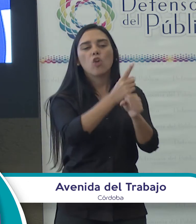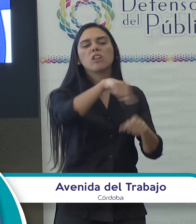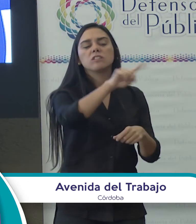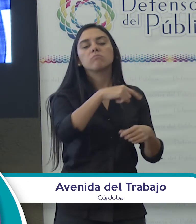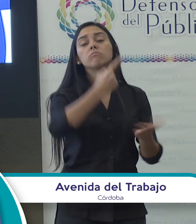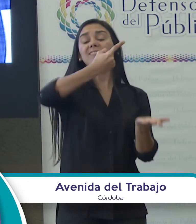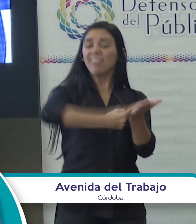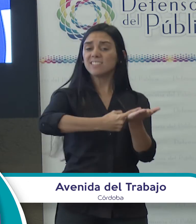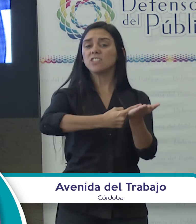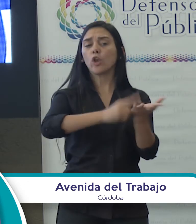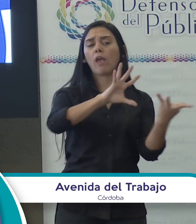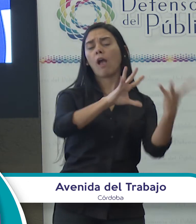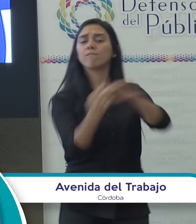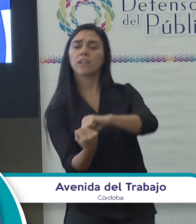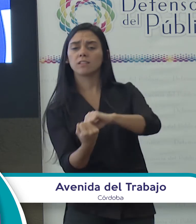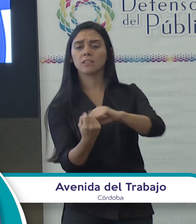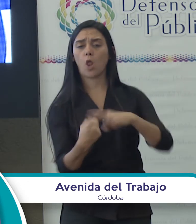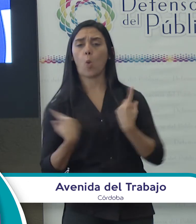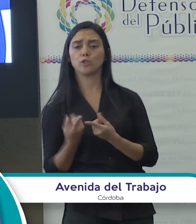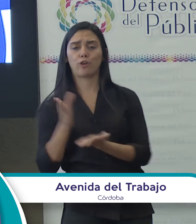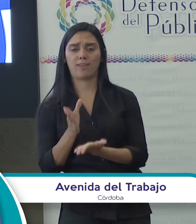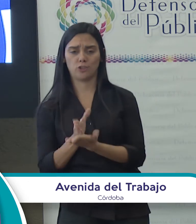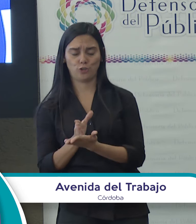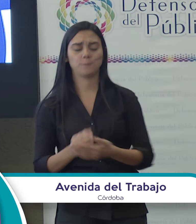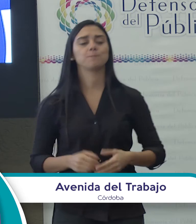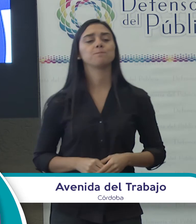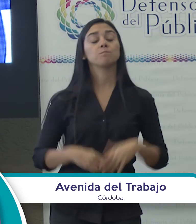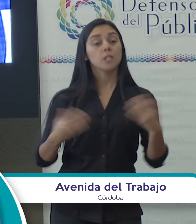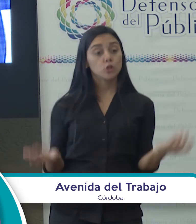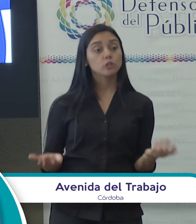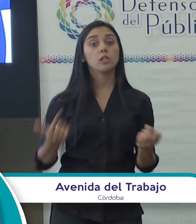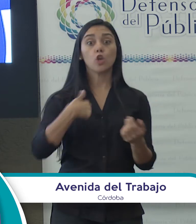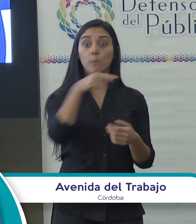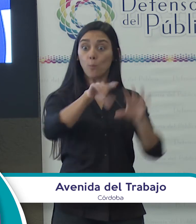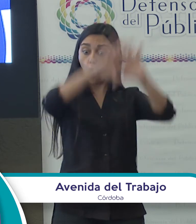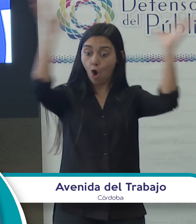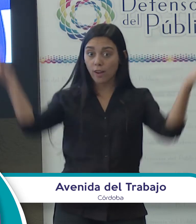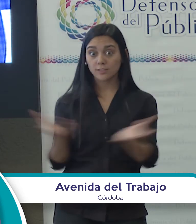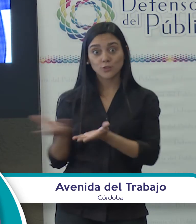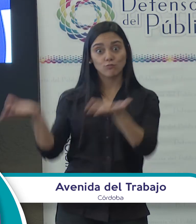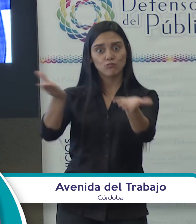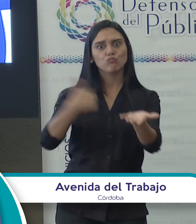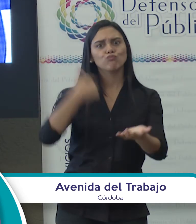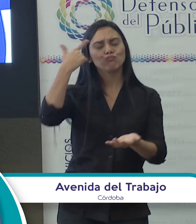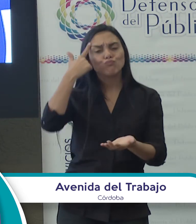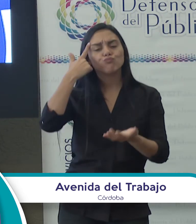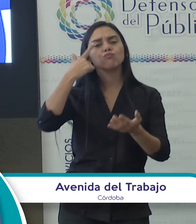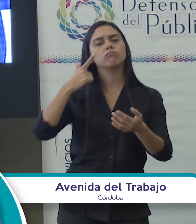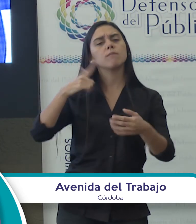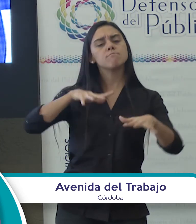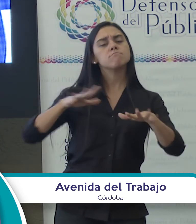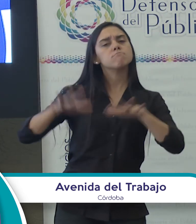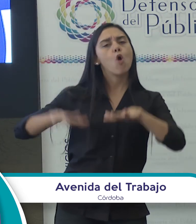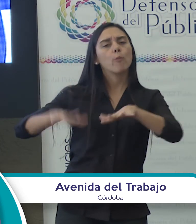decisiones que atentan contra nuestros propios derechos. Es por esto que creemos que es indispensable que el movimiento obrero construya,